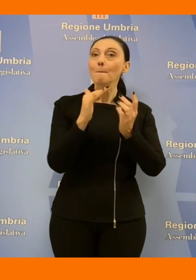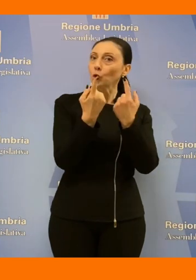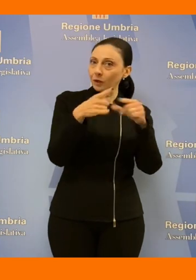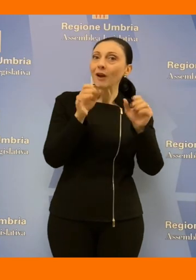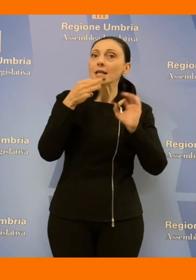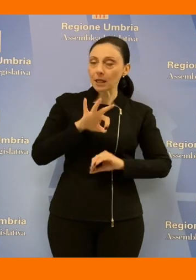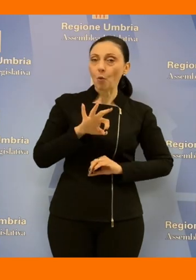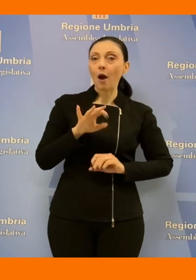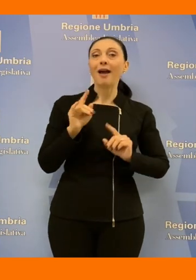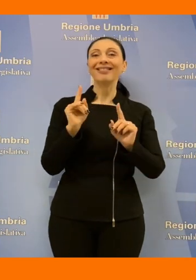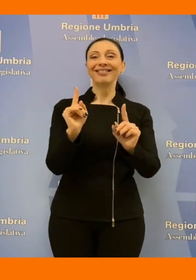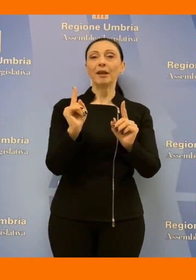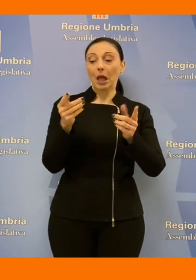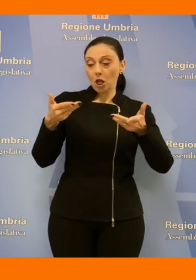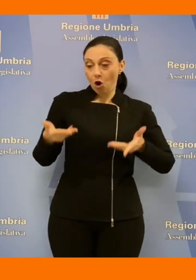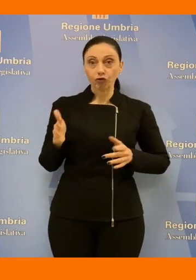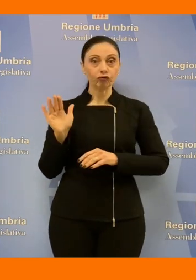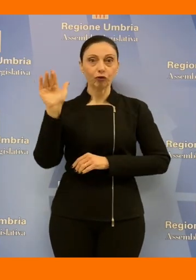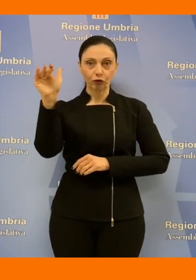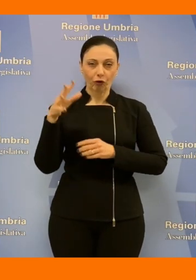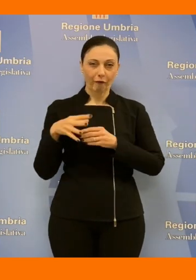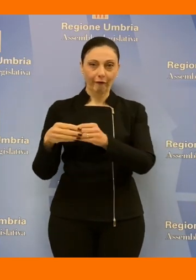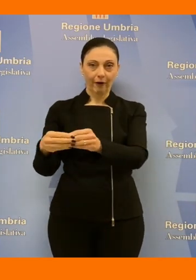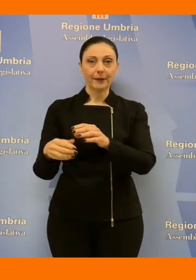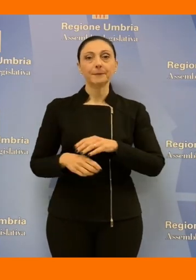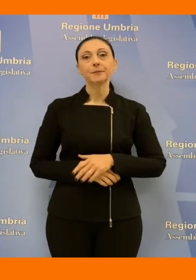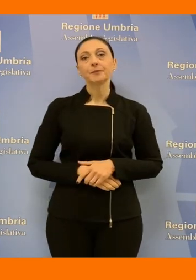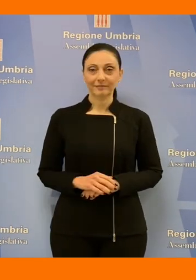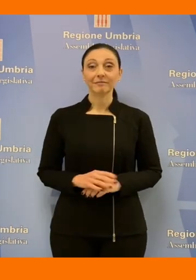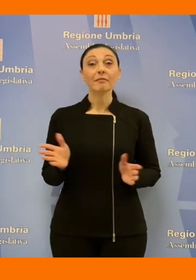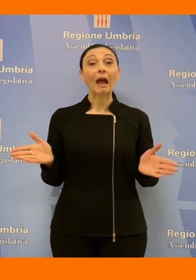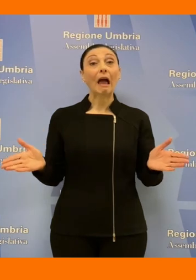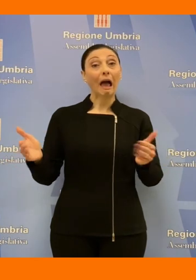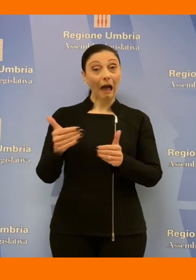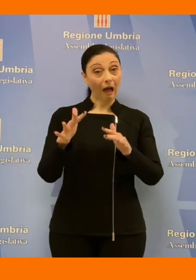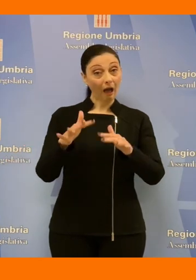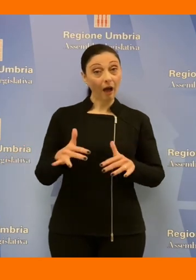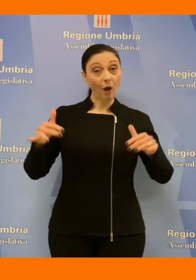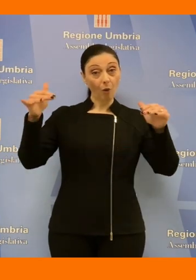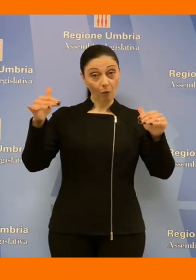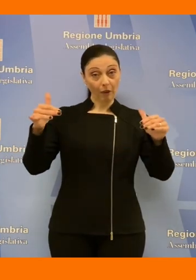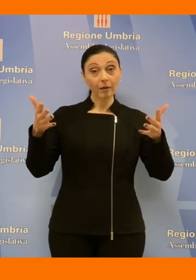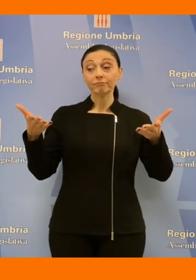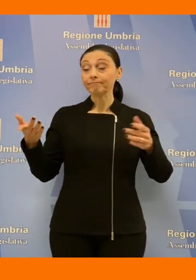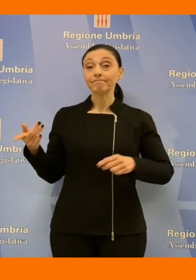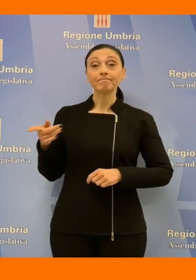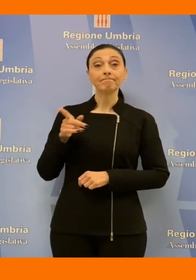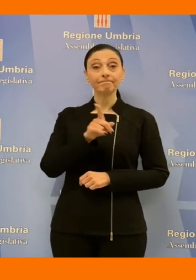questo dipende da quello che facciamo ogni giorno ed esattamente come avviene in aula tocca all'assessore regionale Roberto